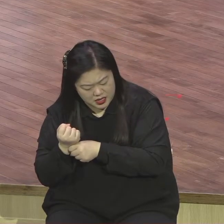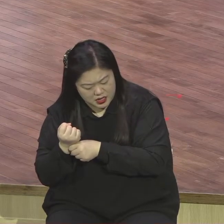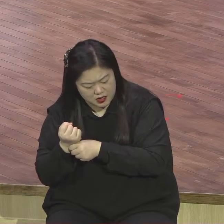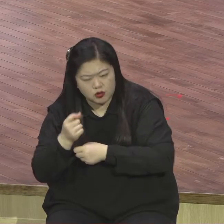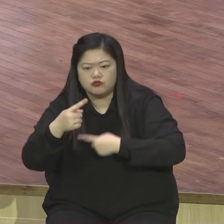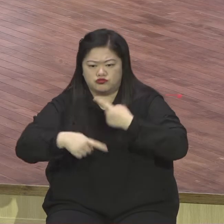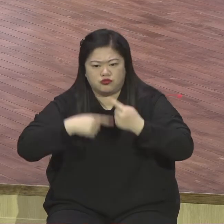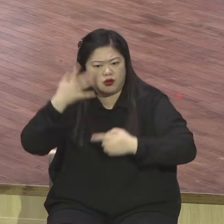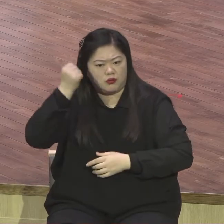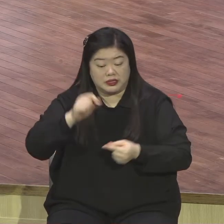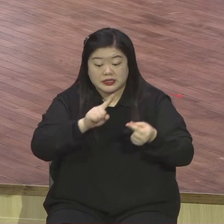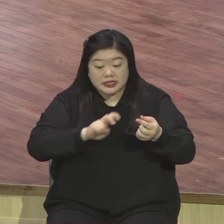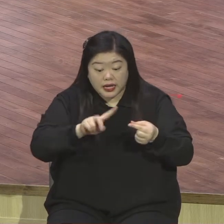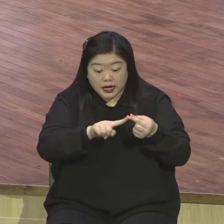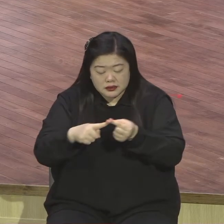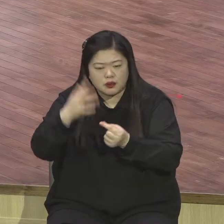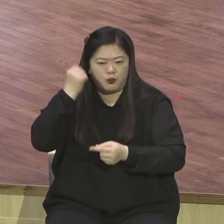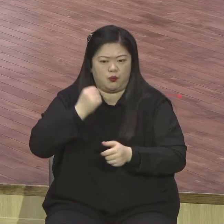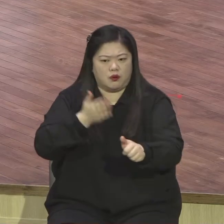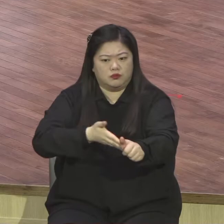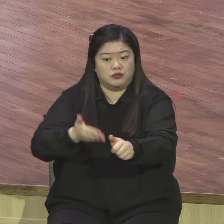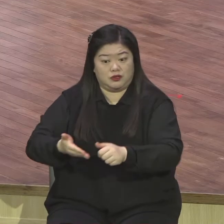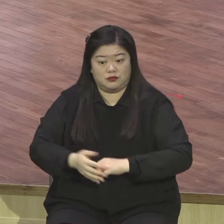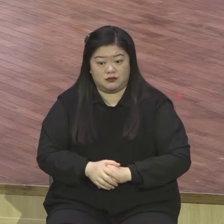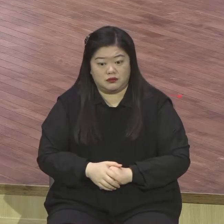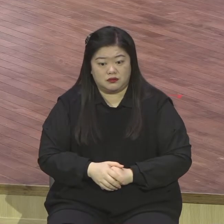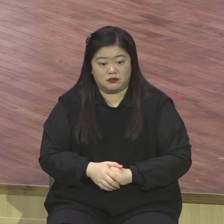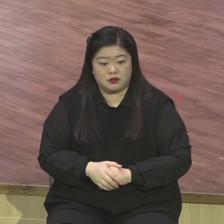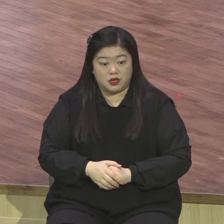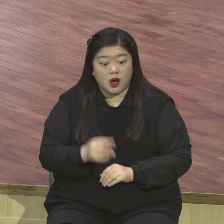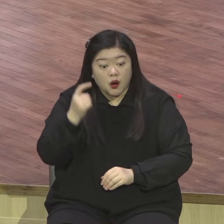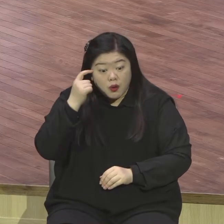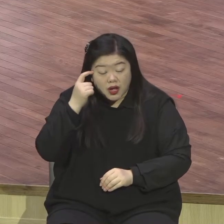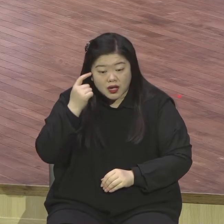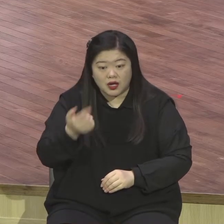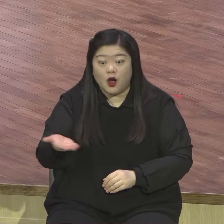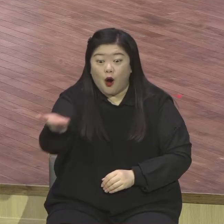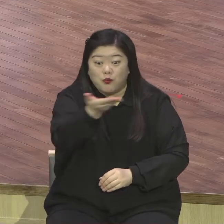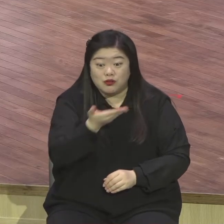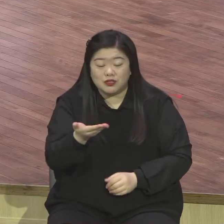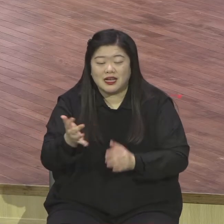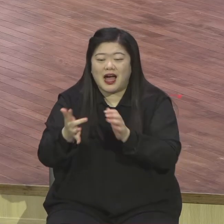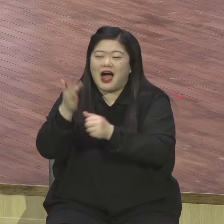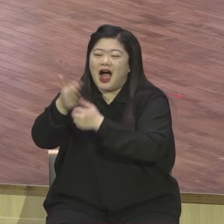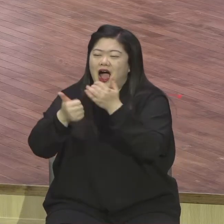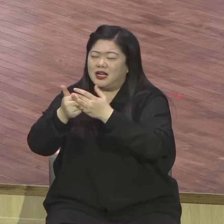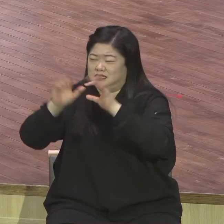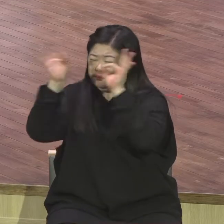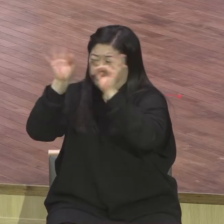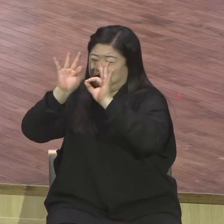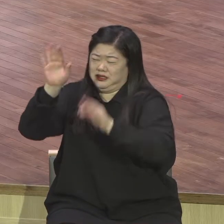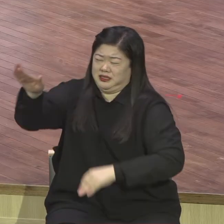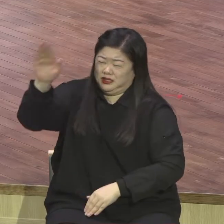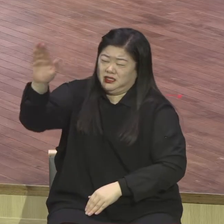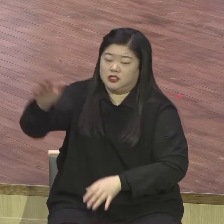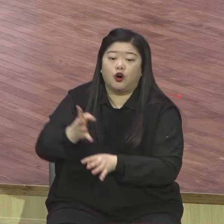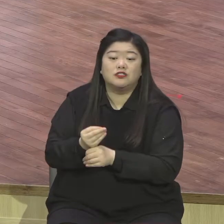힘들고 어렵지 않으면 주님을 붙들지 않아요 찾지를 않아요 힘든 것이 차라리 병든 것이